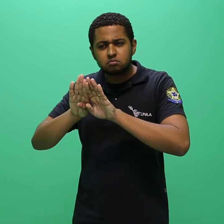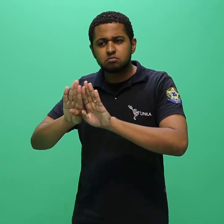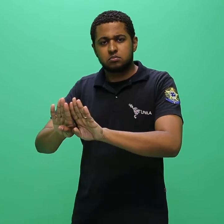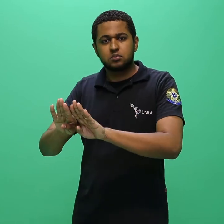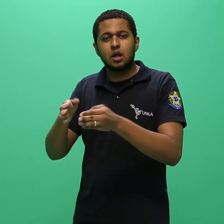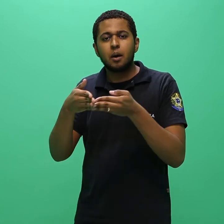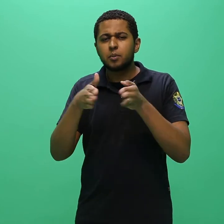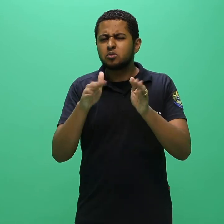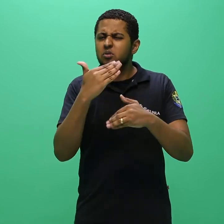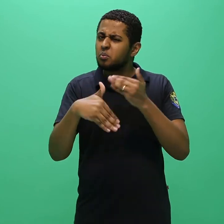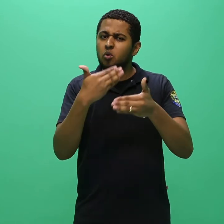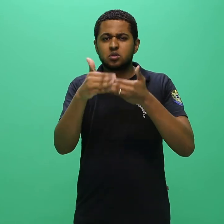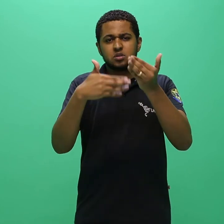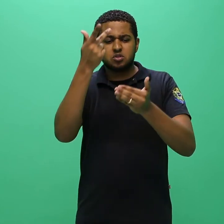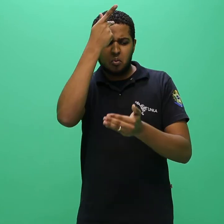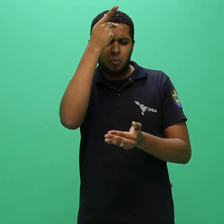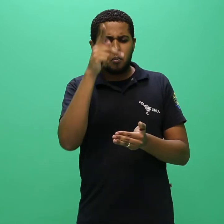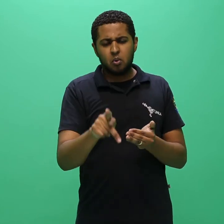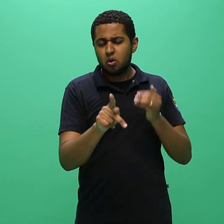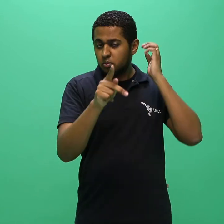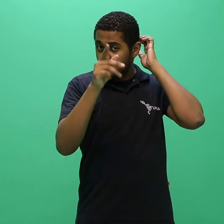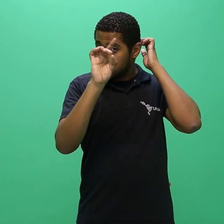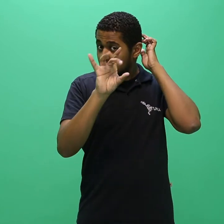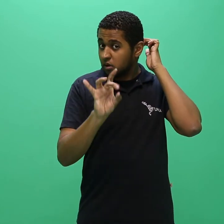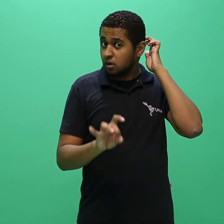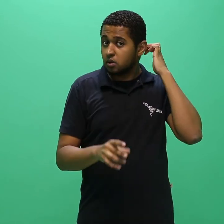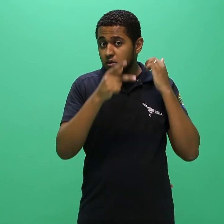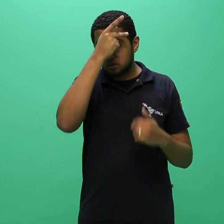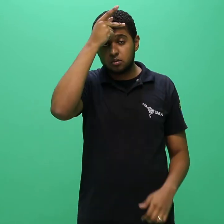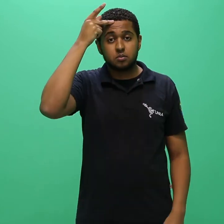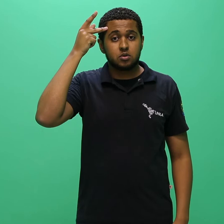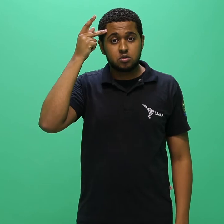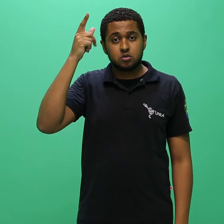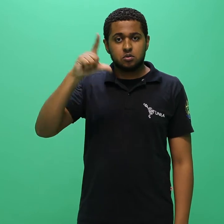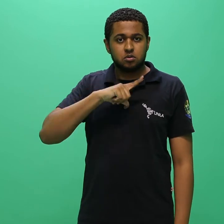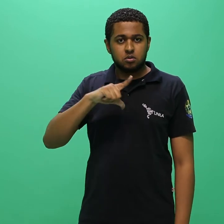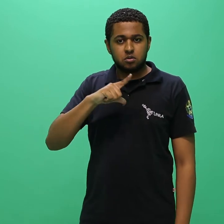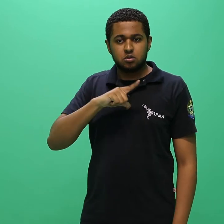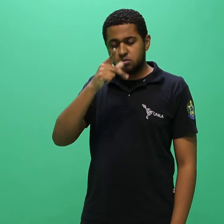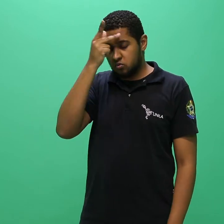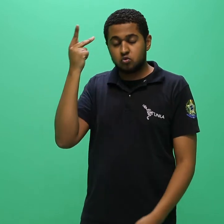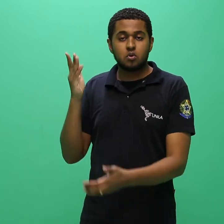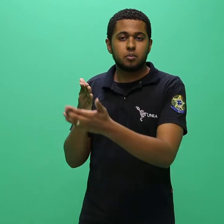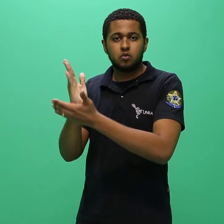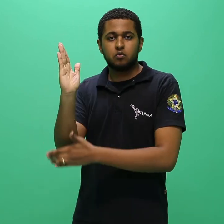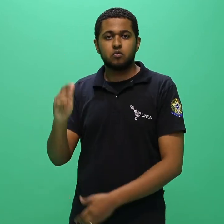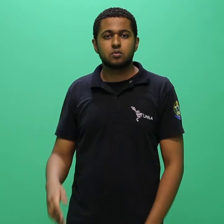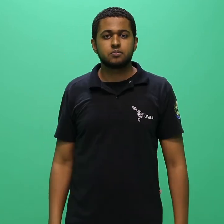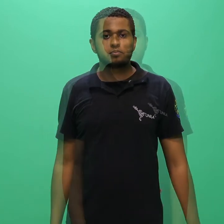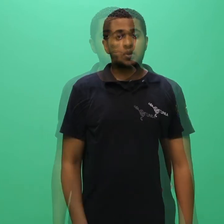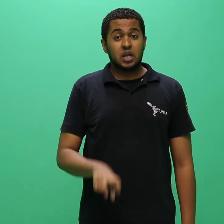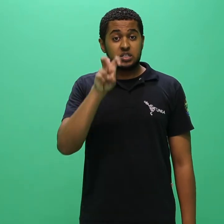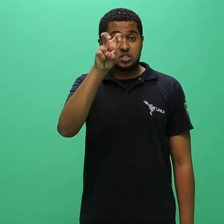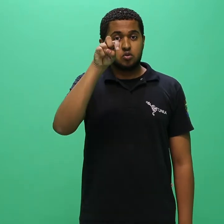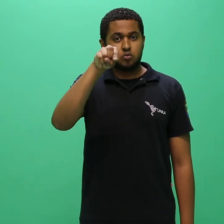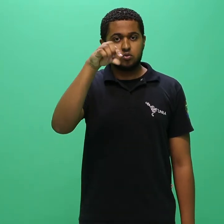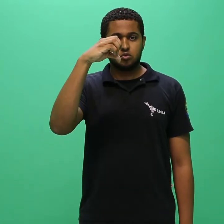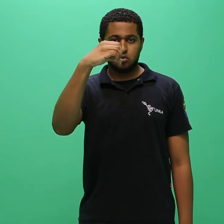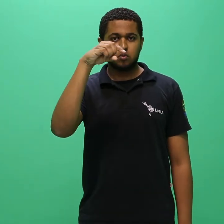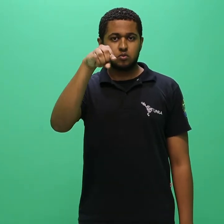abertura de processos individuais pelos candidatos aprovados. 5.9.6.